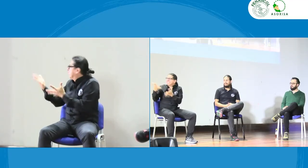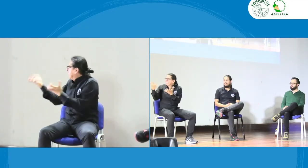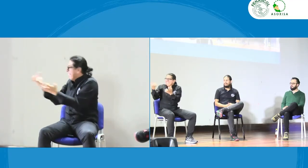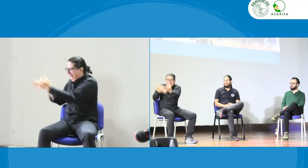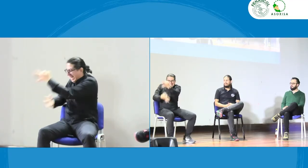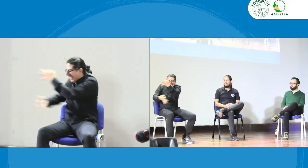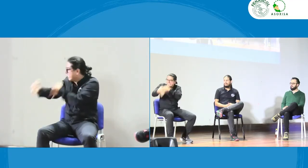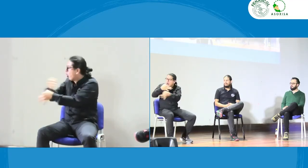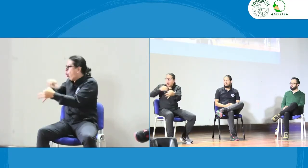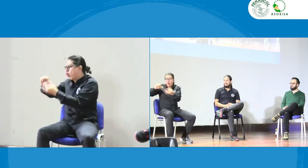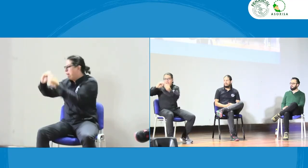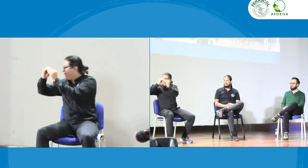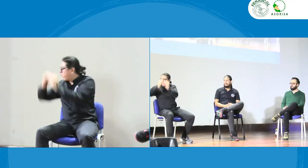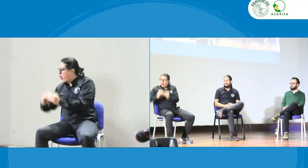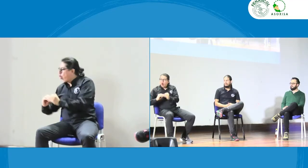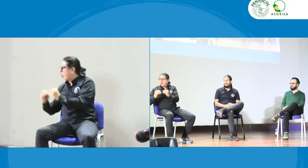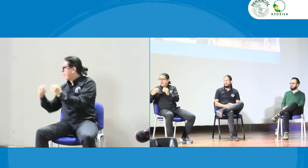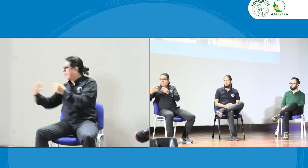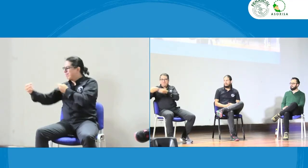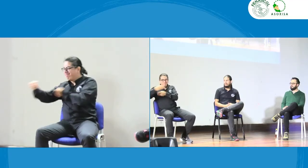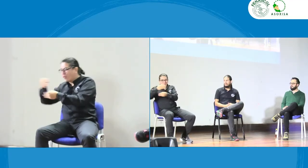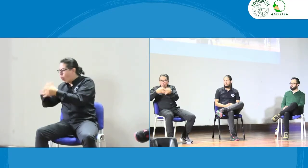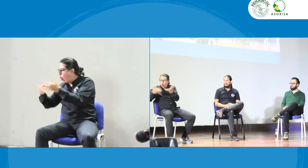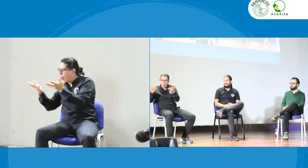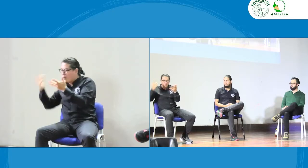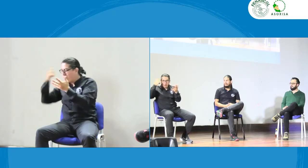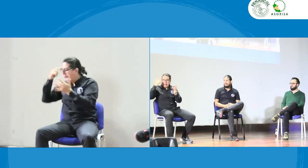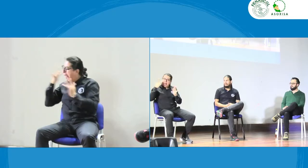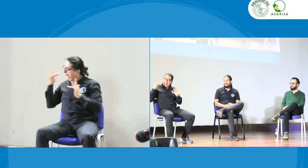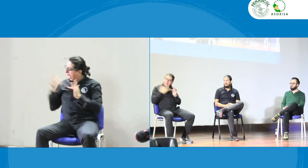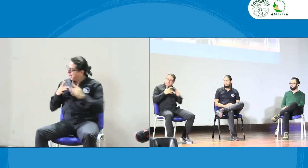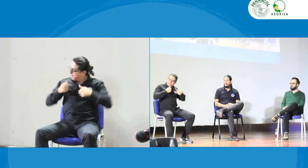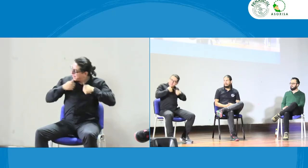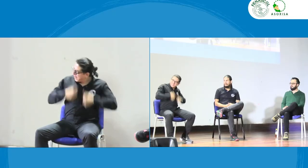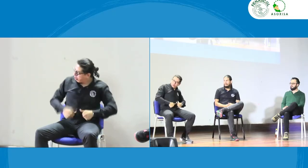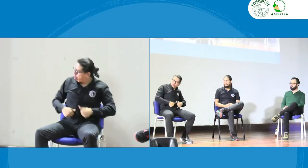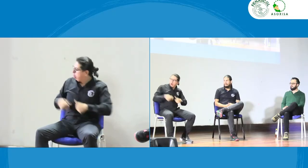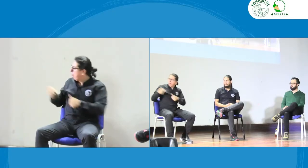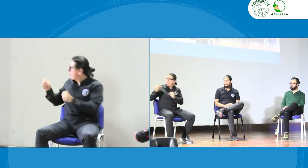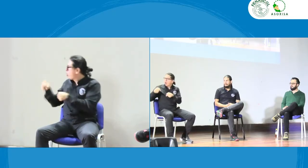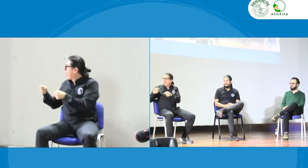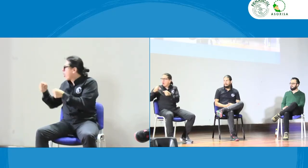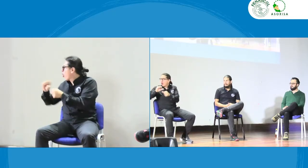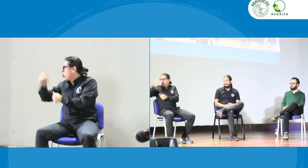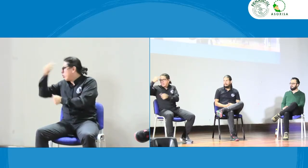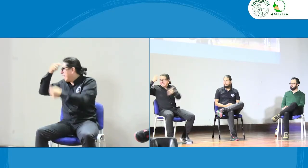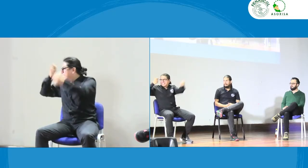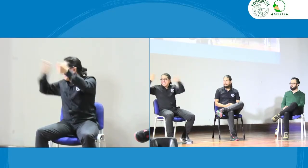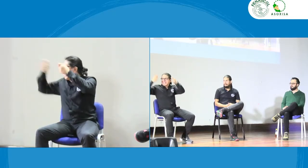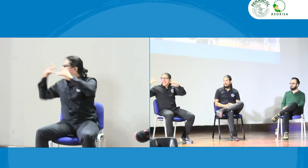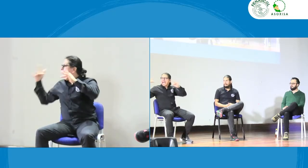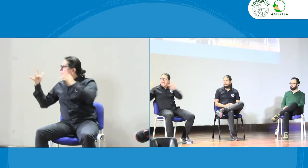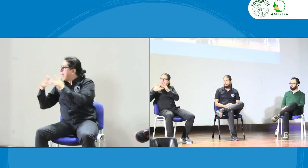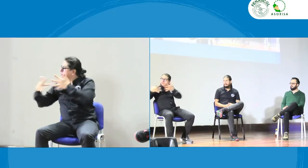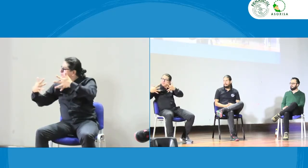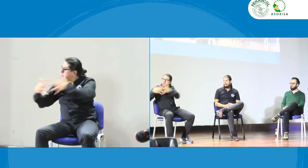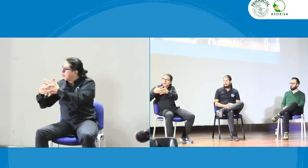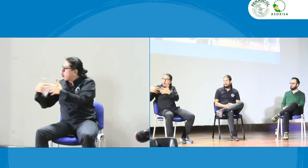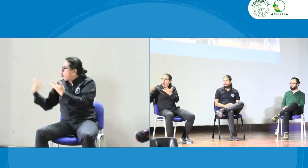porque entraría en un conflicto ético y tengo que hacer caso a mi conciencia entonces tengo un rol y tengo que cumplir